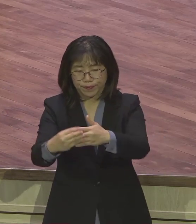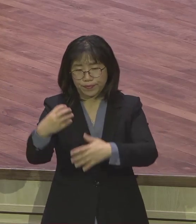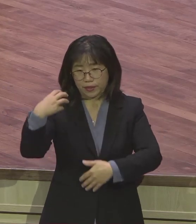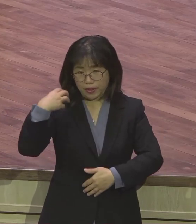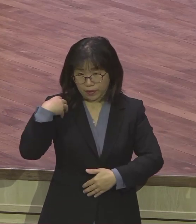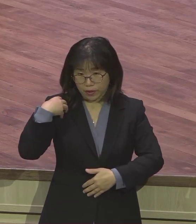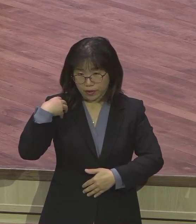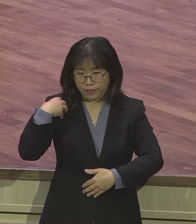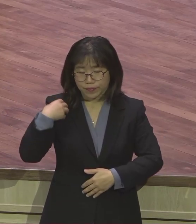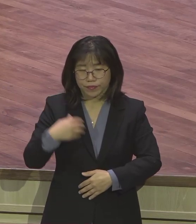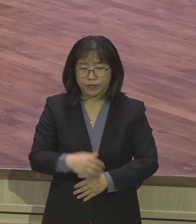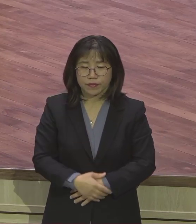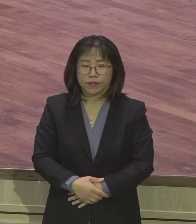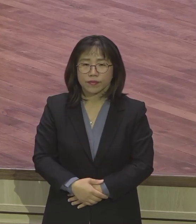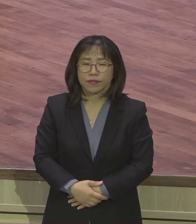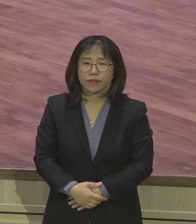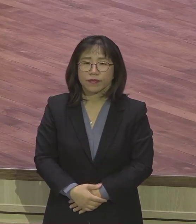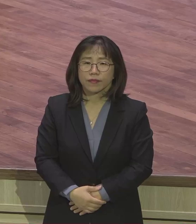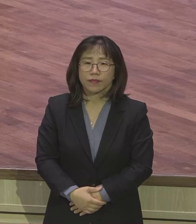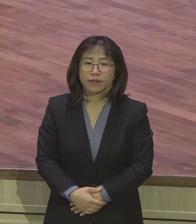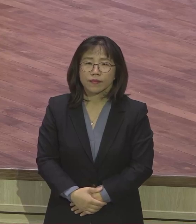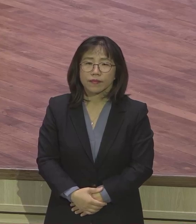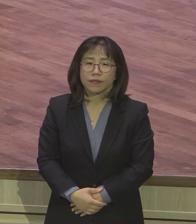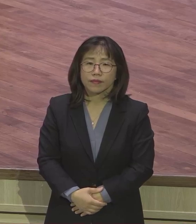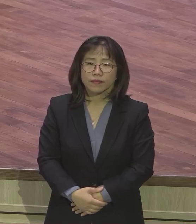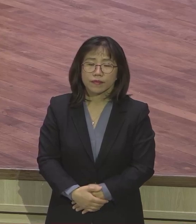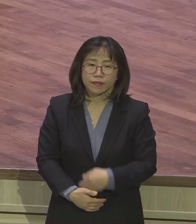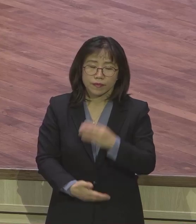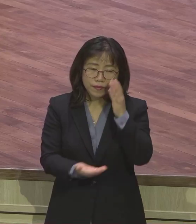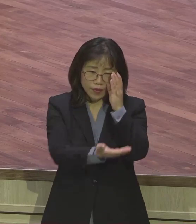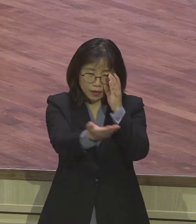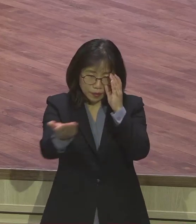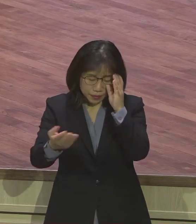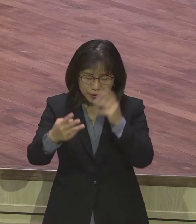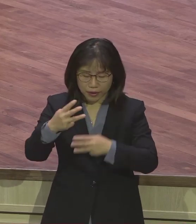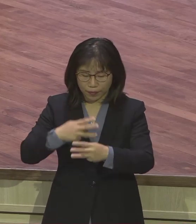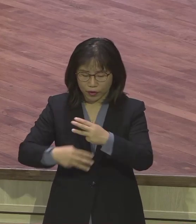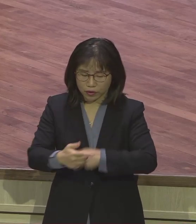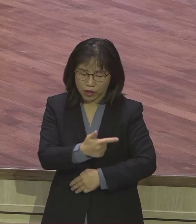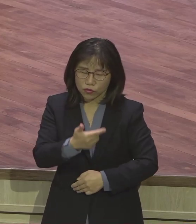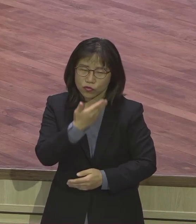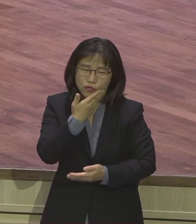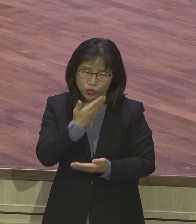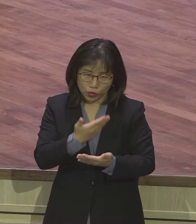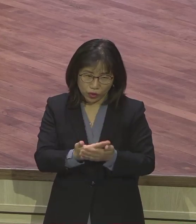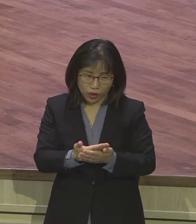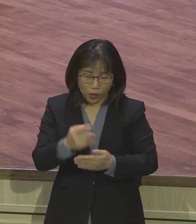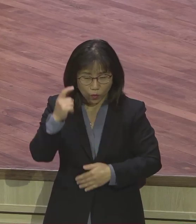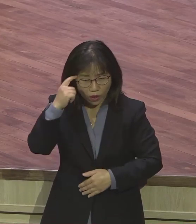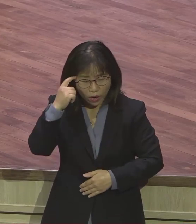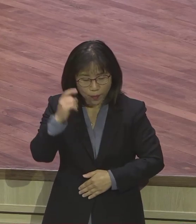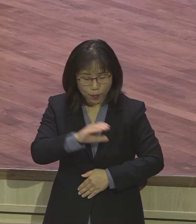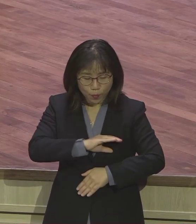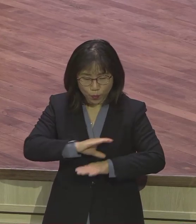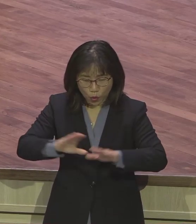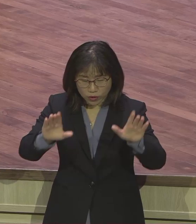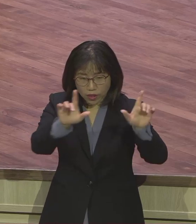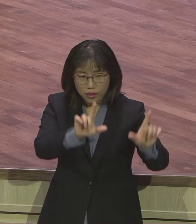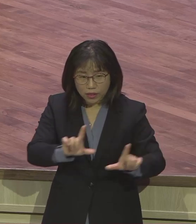받은 언약. 그래서 우리 랩런트가 중요합니다. 모세의 삶 이것을 한마디로 말하면